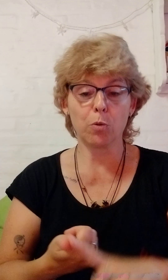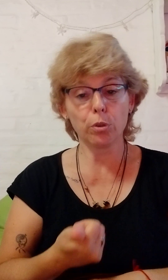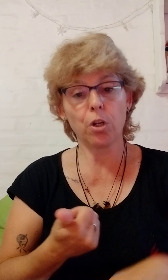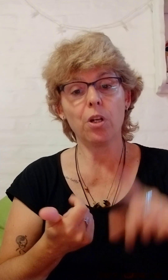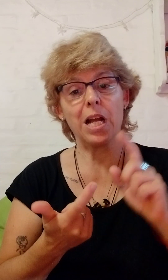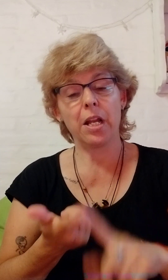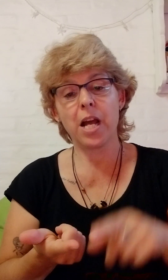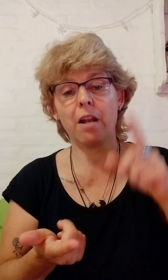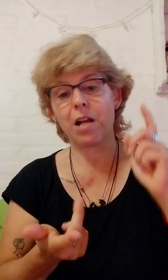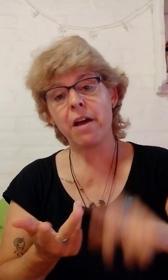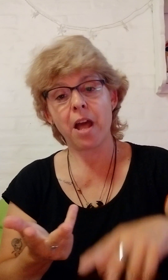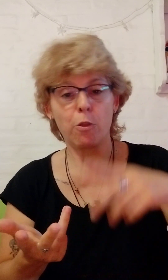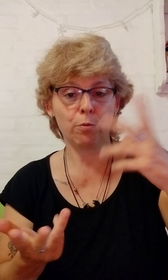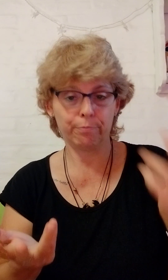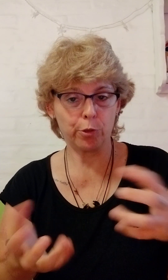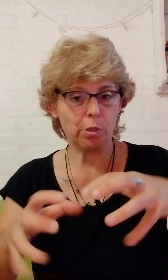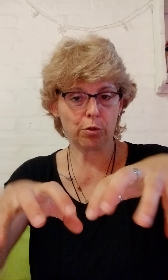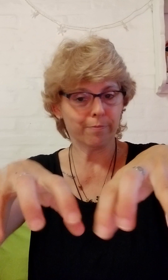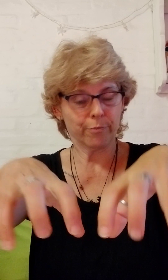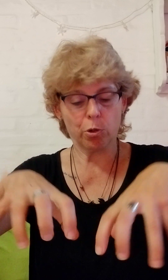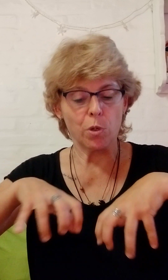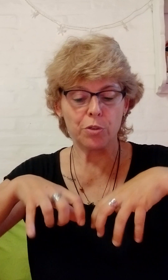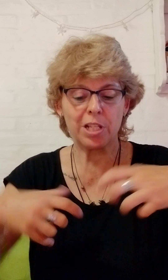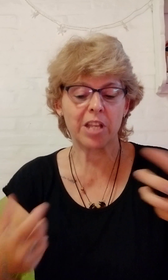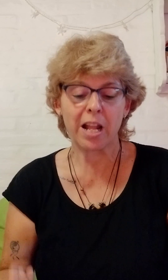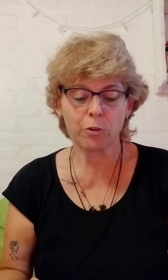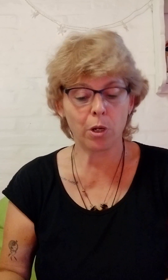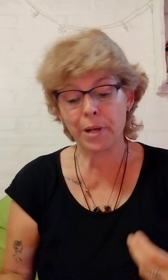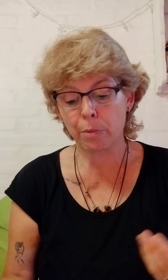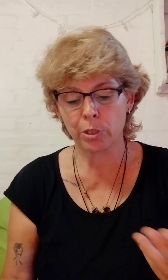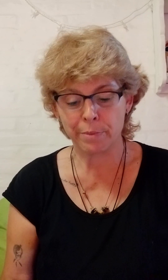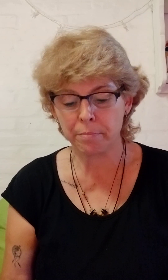Agricultor. Arar. Arado. Todo eso. O cuando estás arando el verbo también.